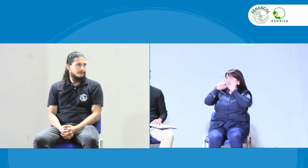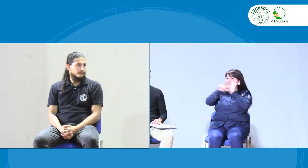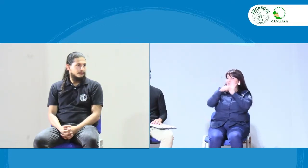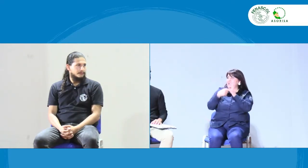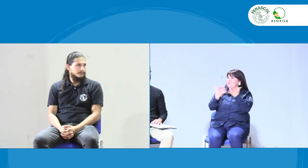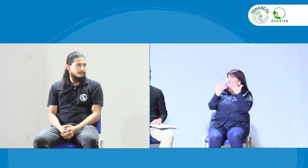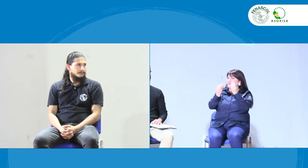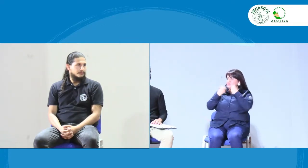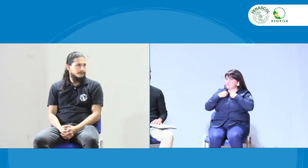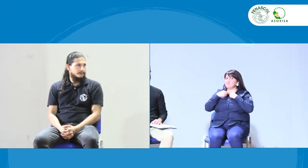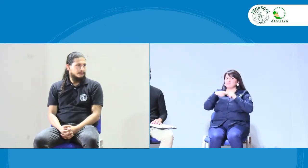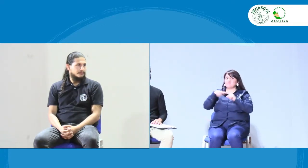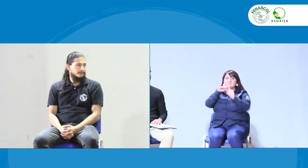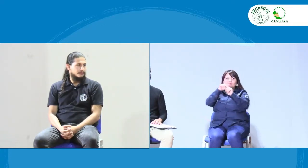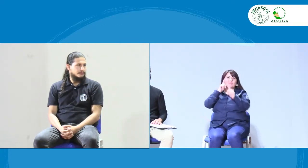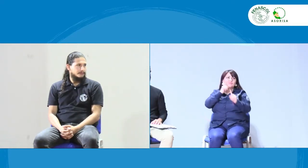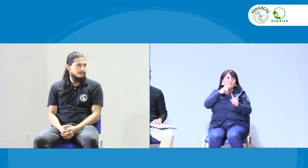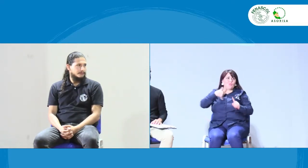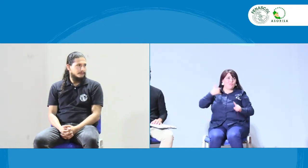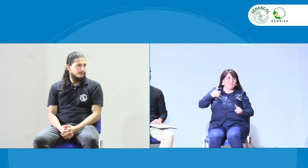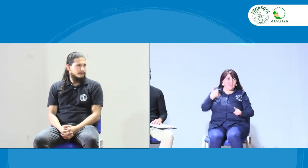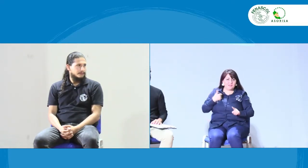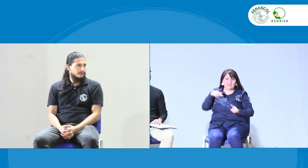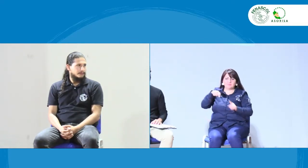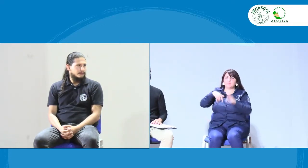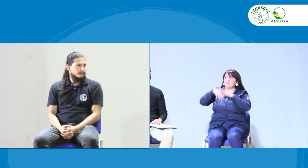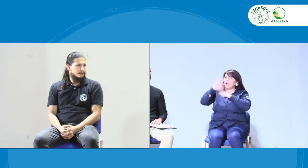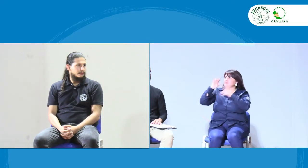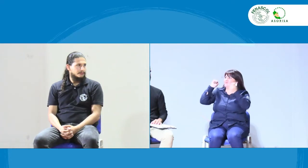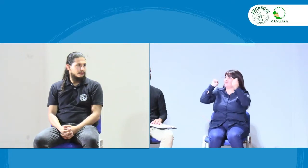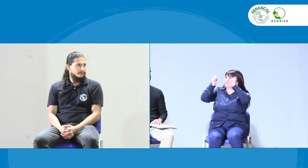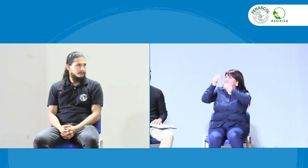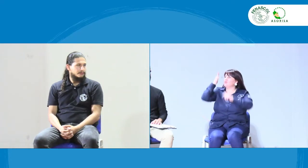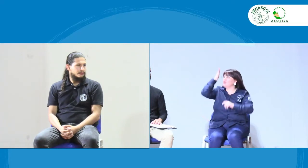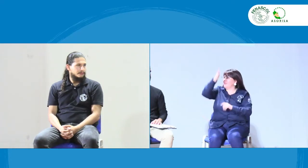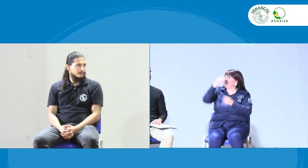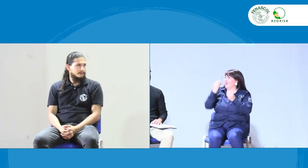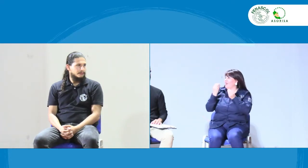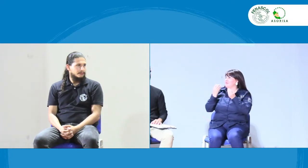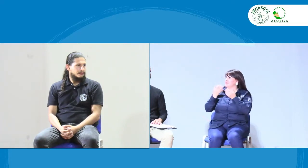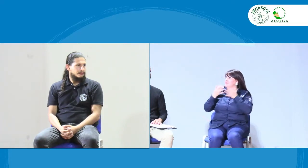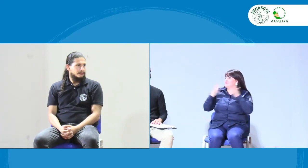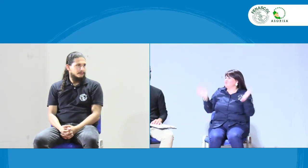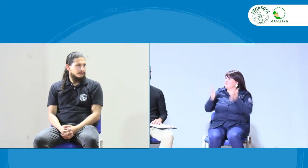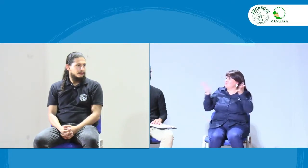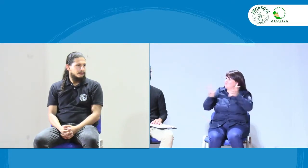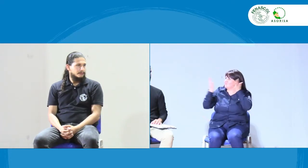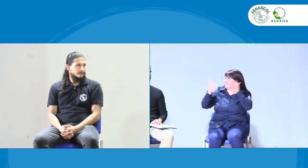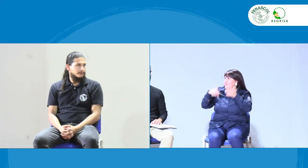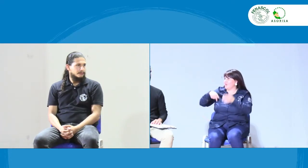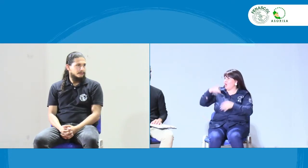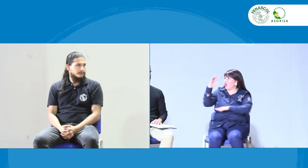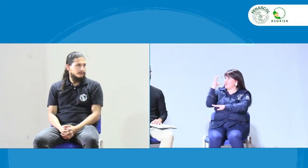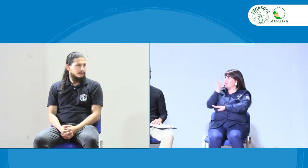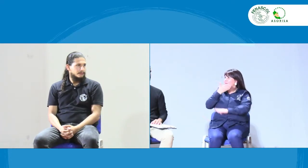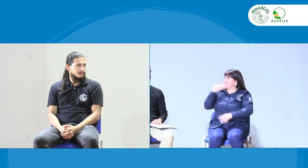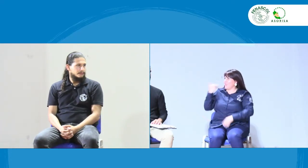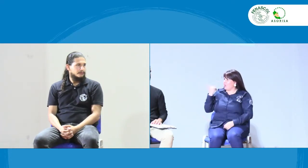al tema del objetivo del cambio del paradigma y que las leyes nos ayuden a incidir a nosotros los jóvenes para poder cambiar nuestro